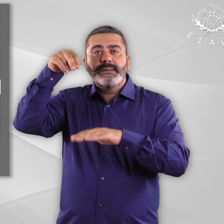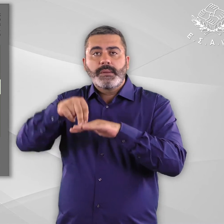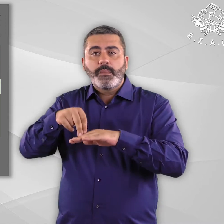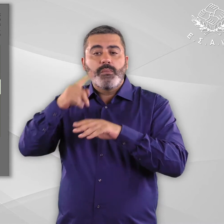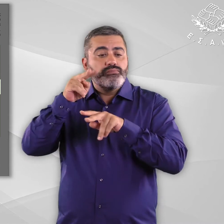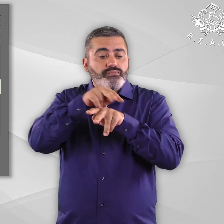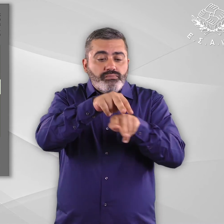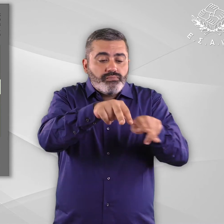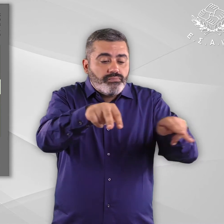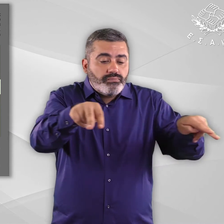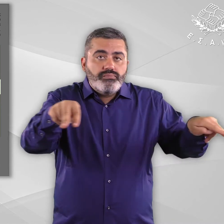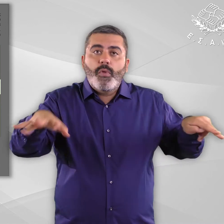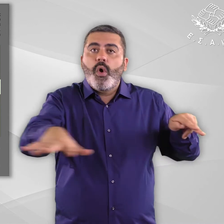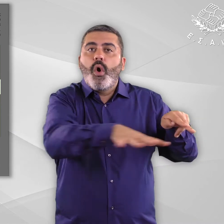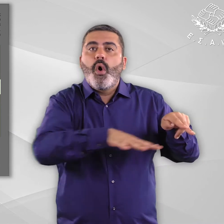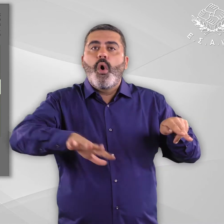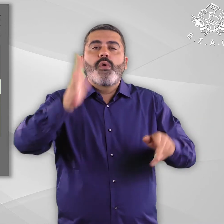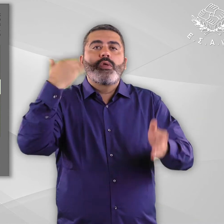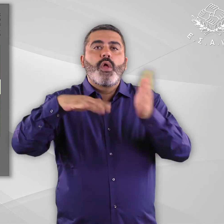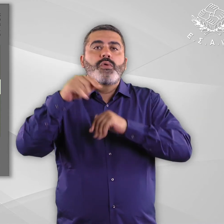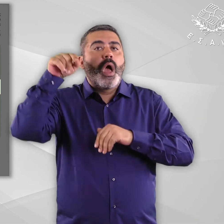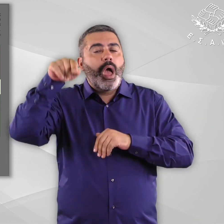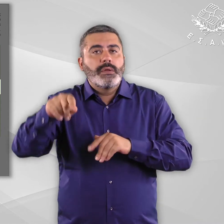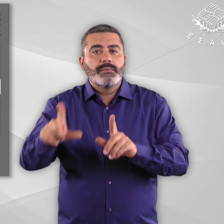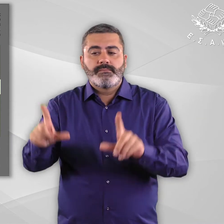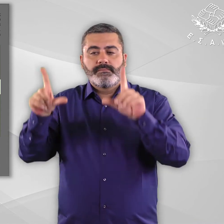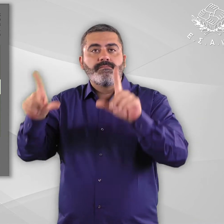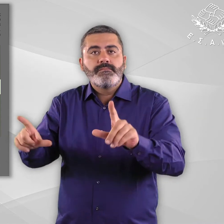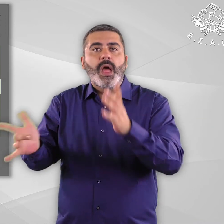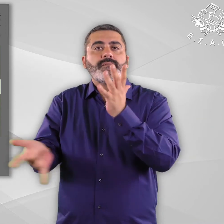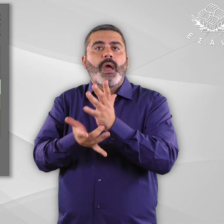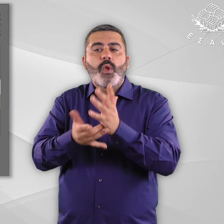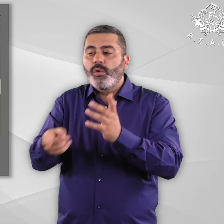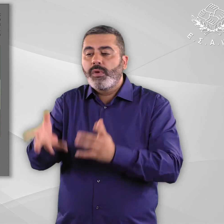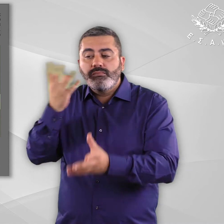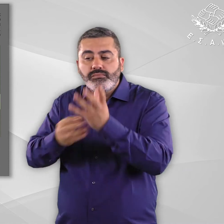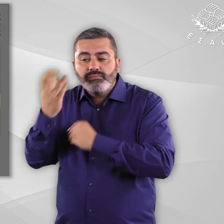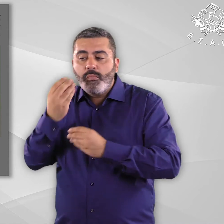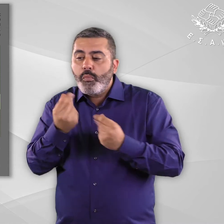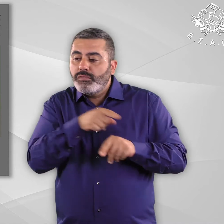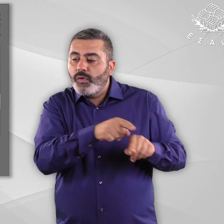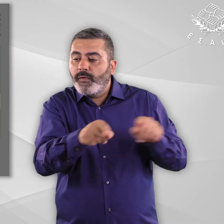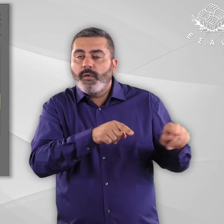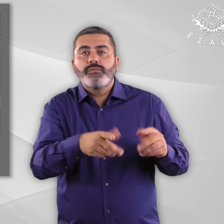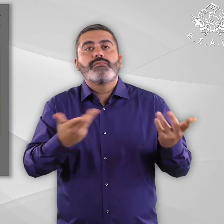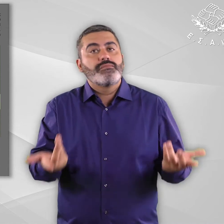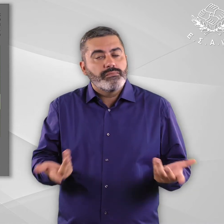αρχαιολογικό χώρο όπου θα τοποθετηθούν και κατάλληλα συστήματα πληροφόρησης. Με παρόμοιο τρόπο μπορούν να γίνουν προσβάσιμοι